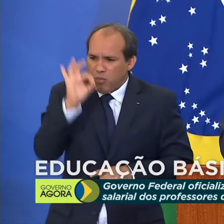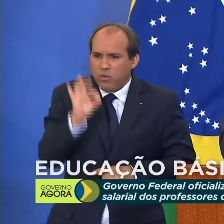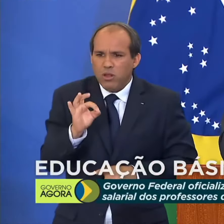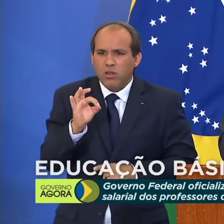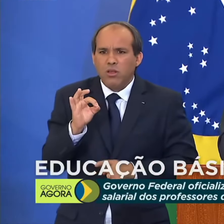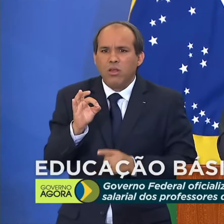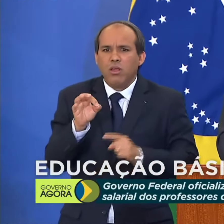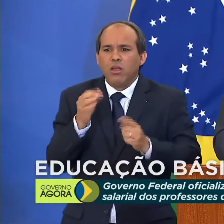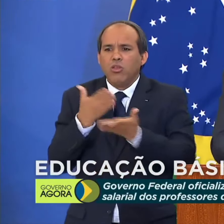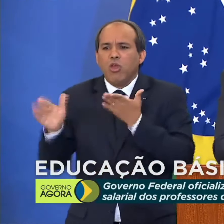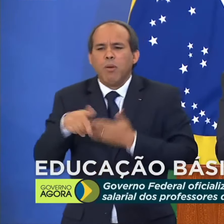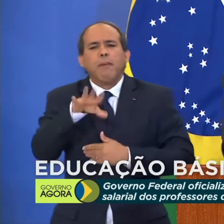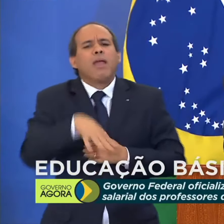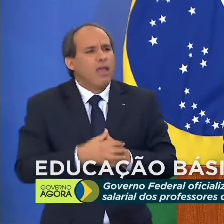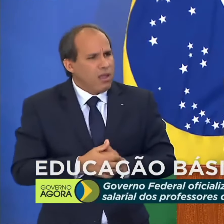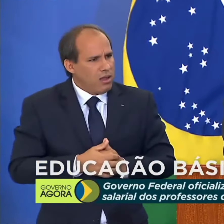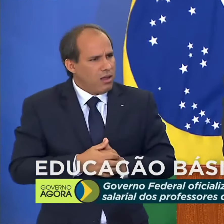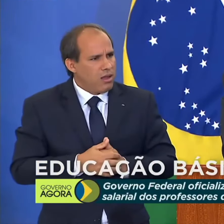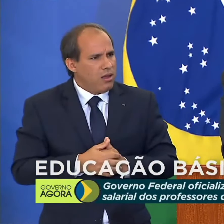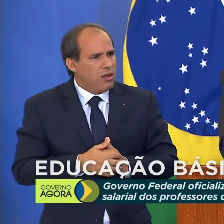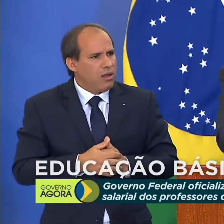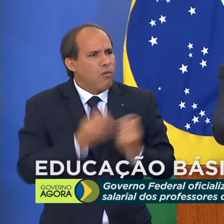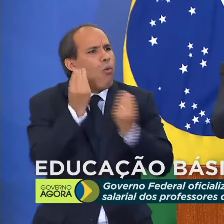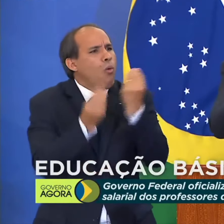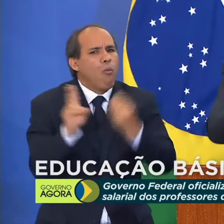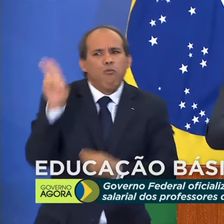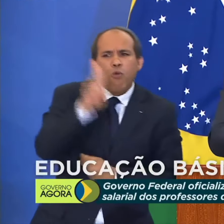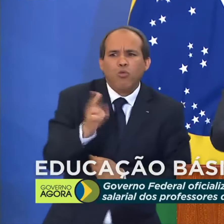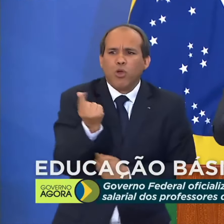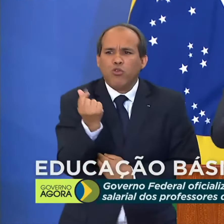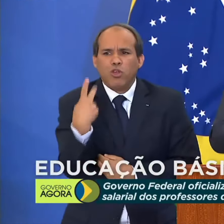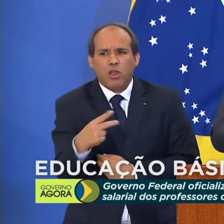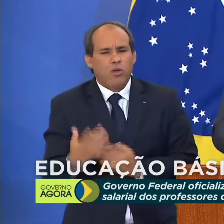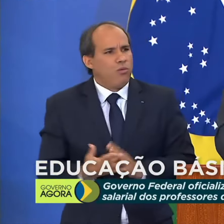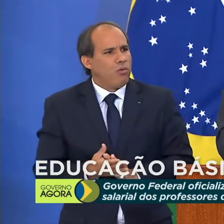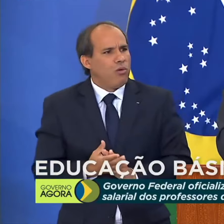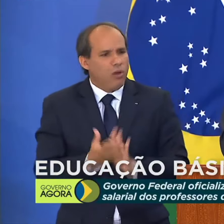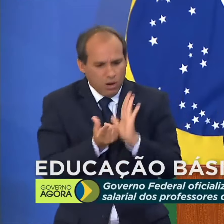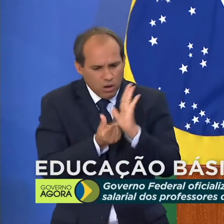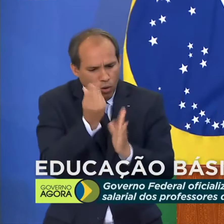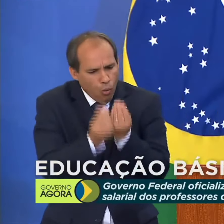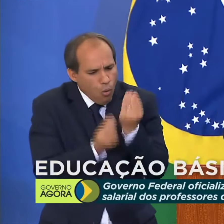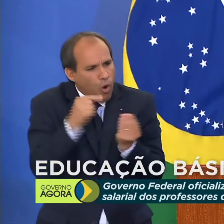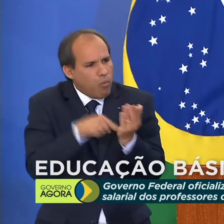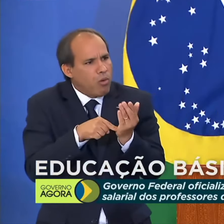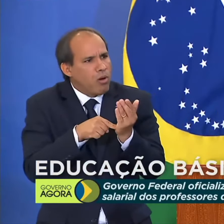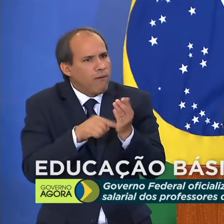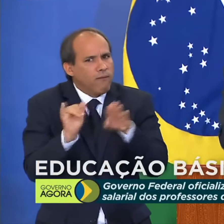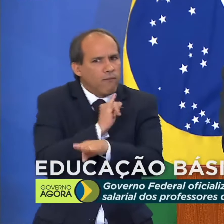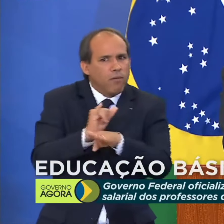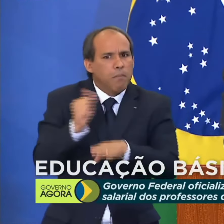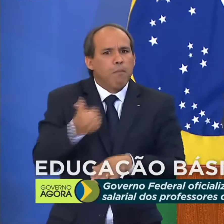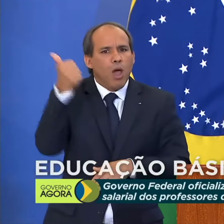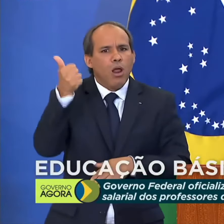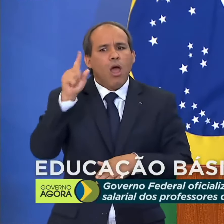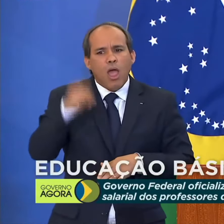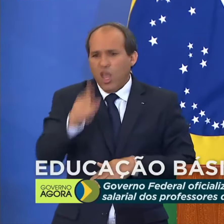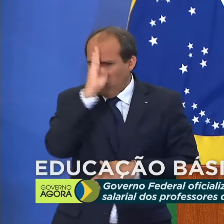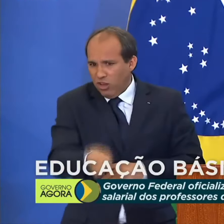fica para quem? Como vai ser utilizado? Qual a melhor maneira de usar esse recurso? É com o professor